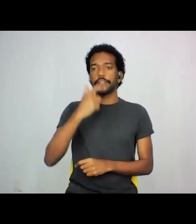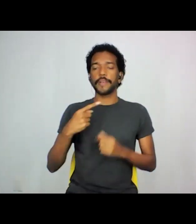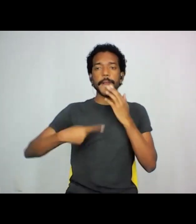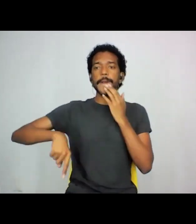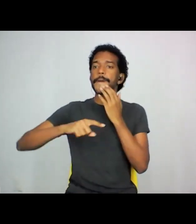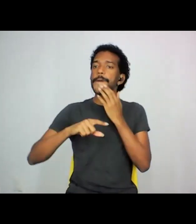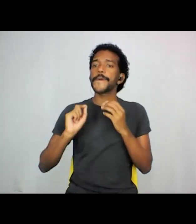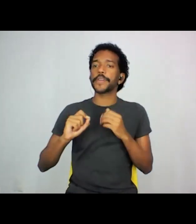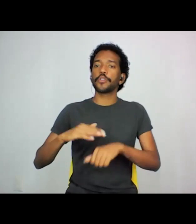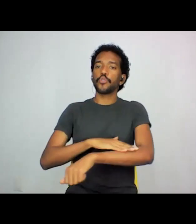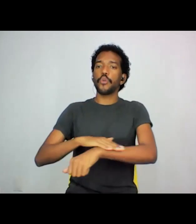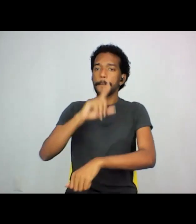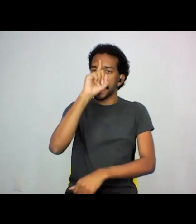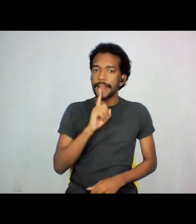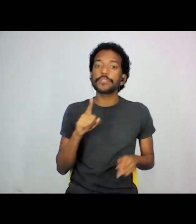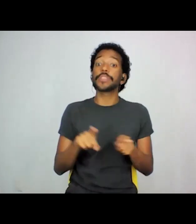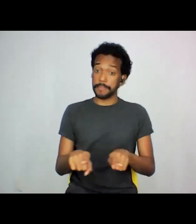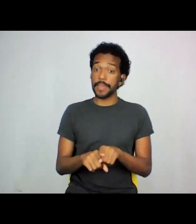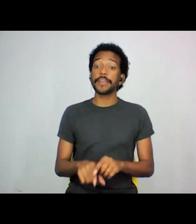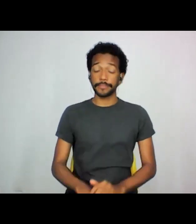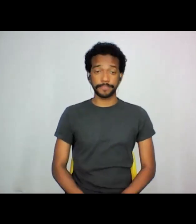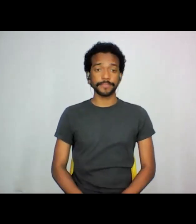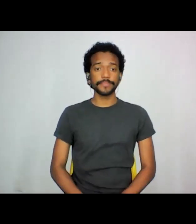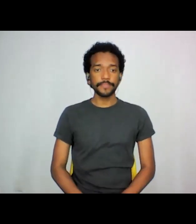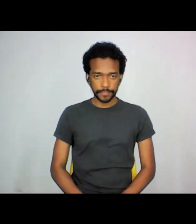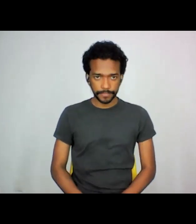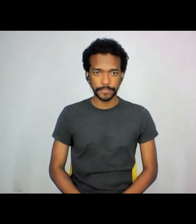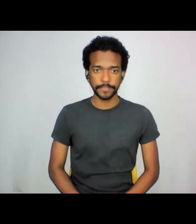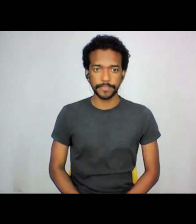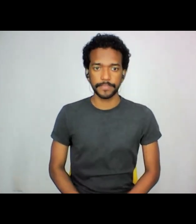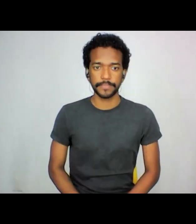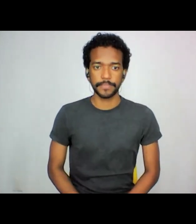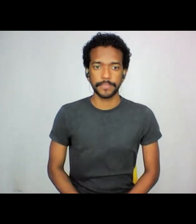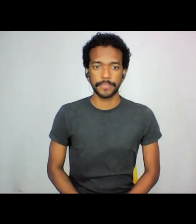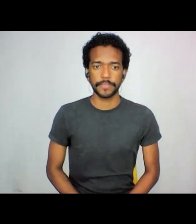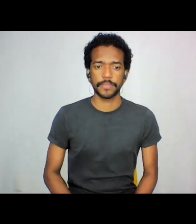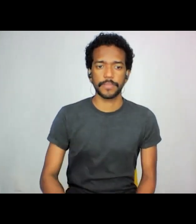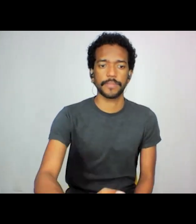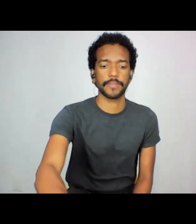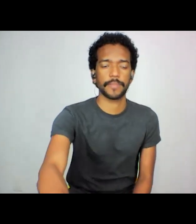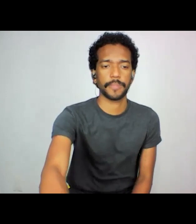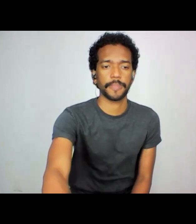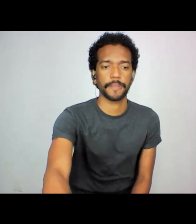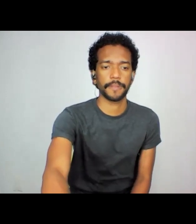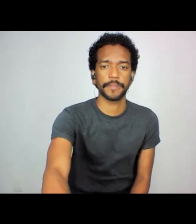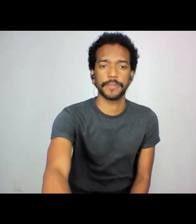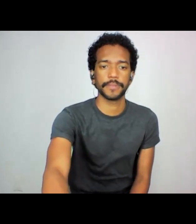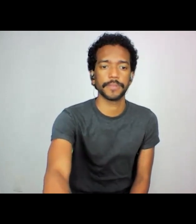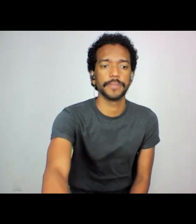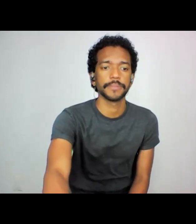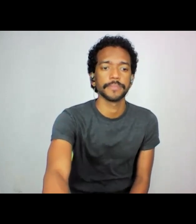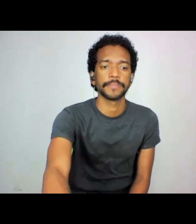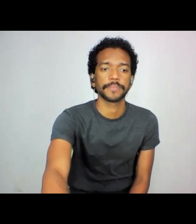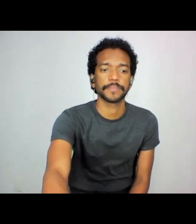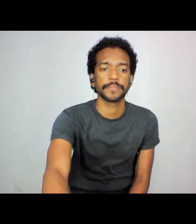amarelos também, então, como se você quer uma cidade branca, se você vai trazer a migração japonesa, então faça um